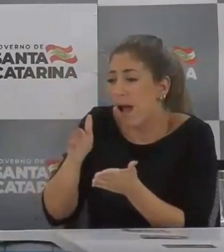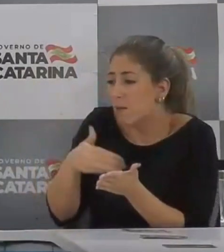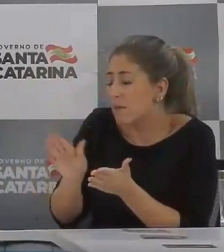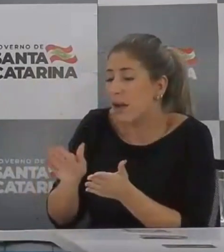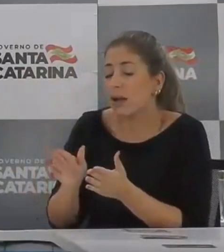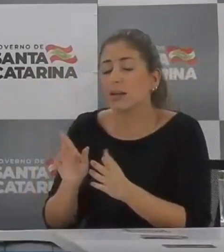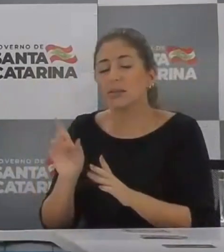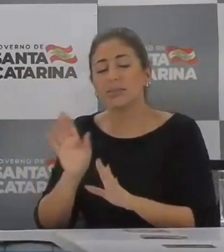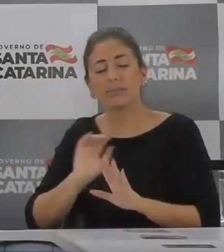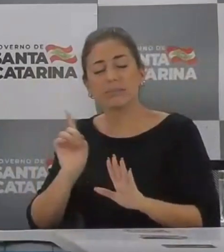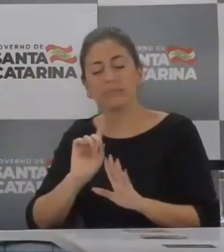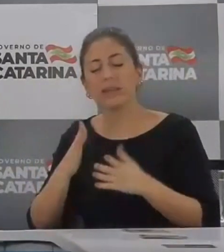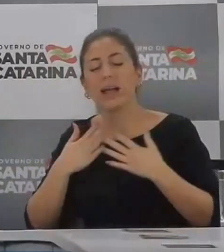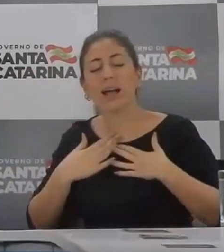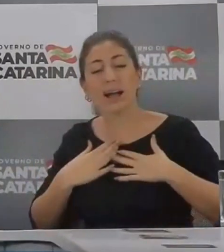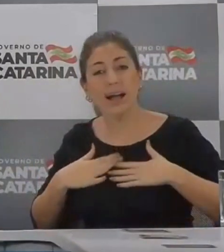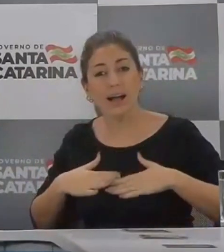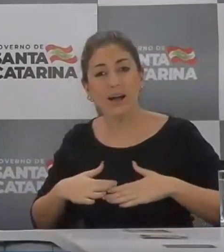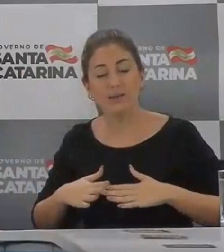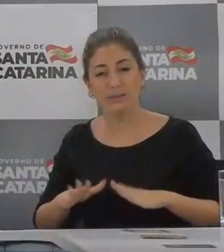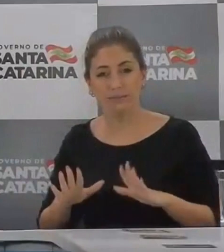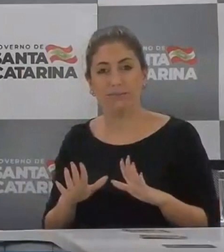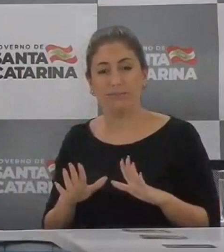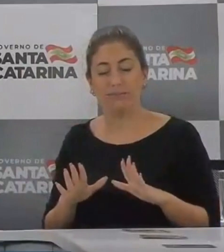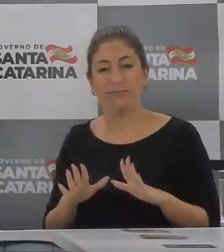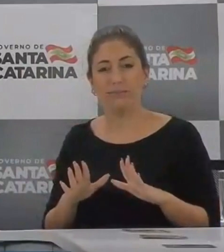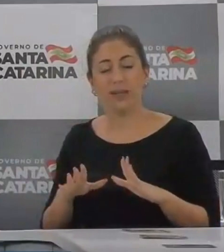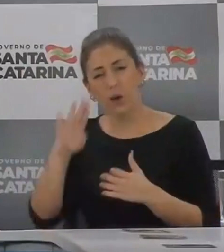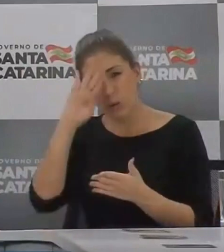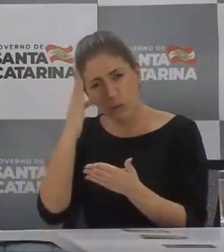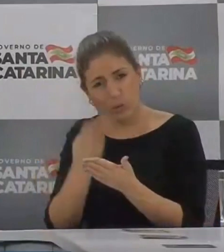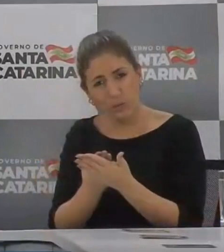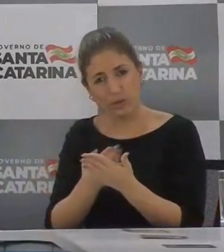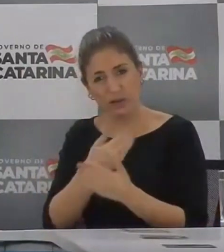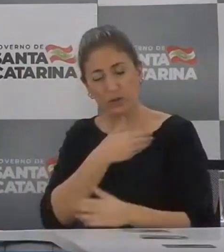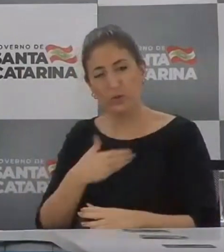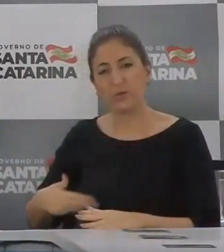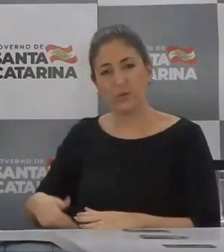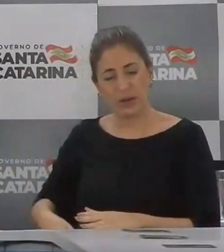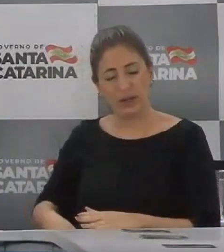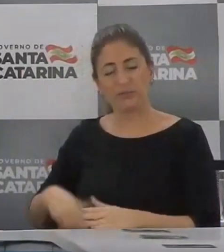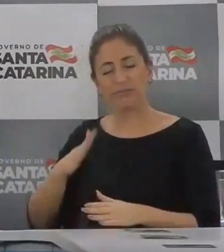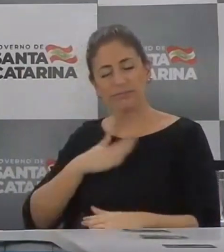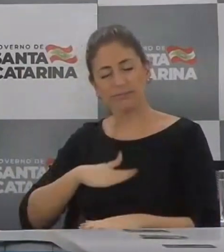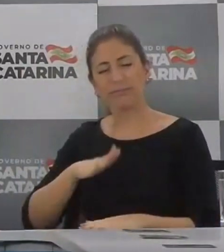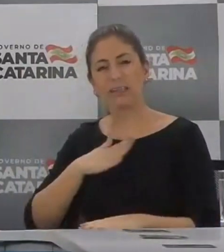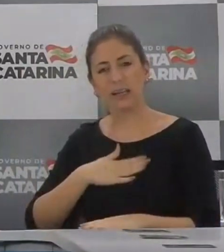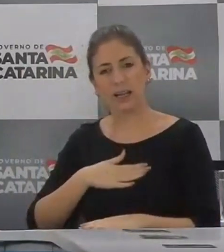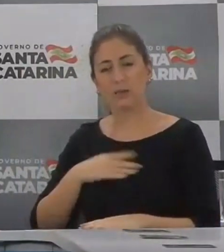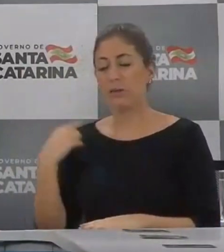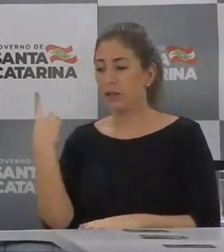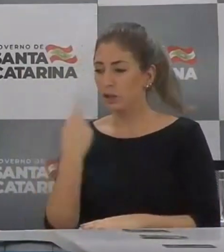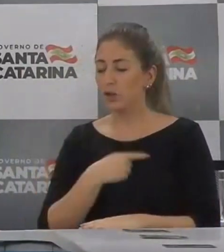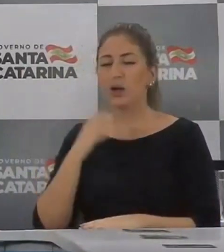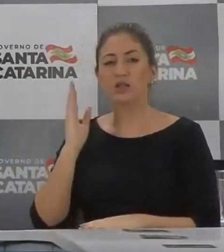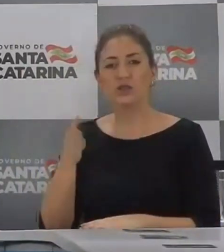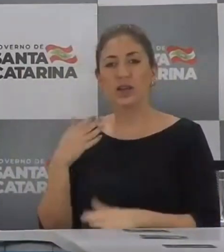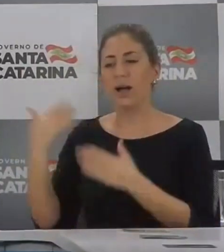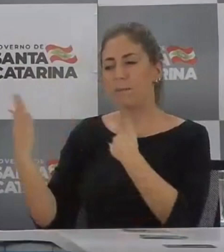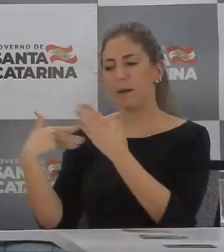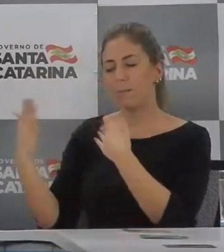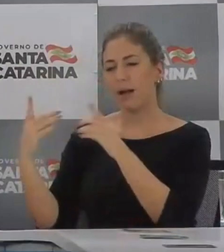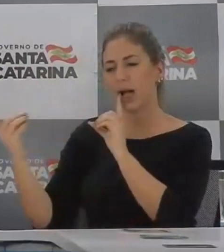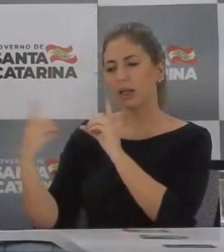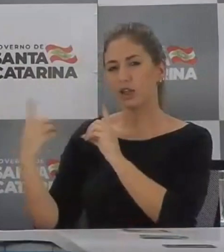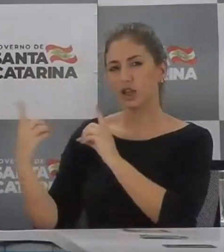isso tudo ao seu tempo, ao tempo certo, nós acreditamos, peço, confie no governo. O governo já está conversando com vários ramos de atividade, nós